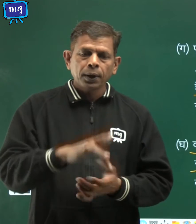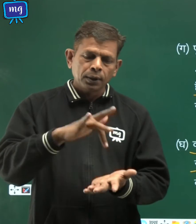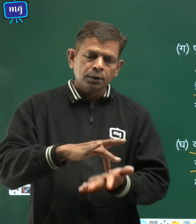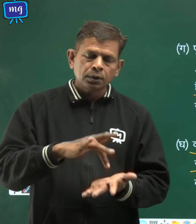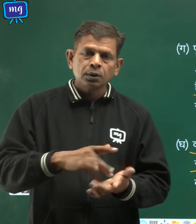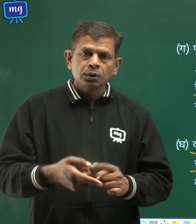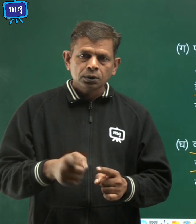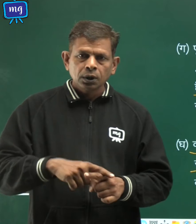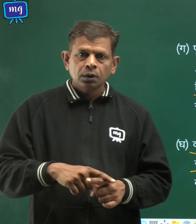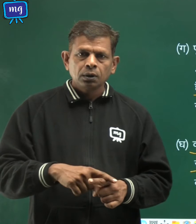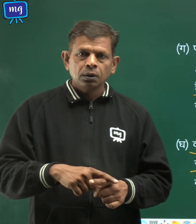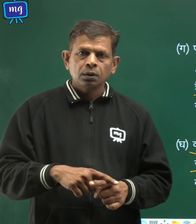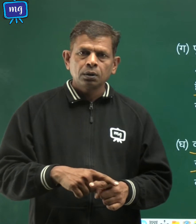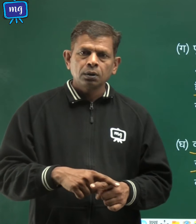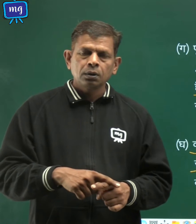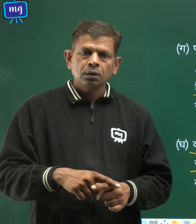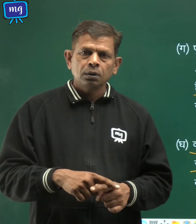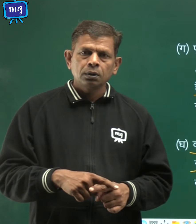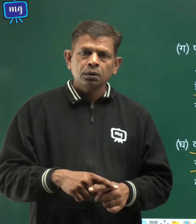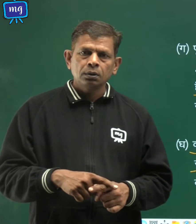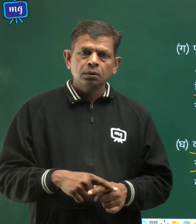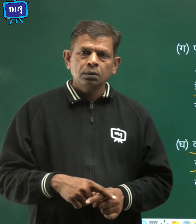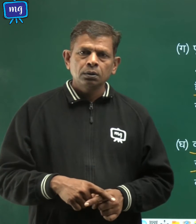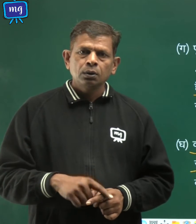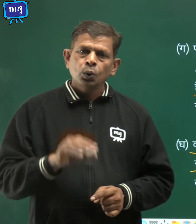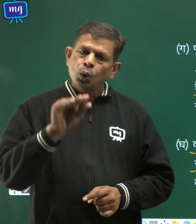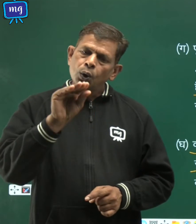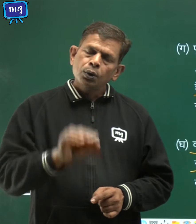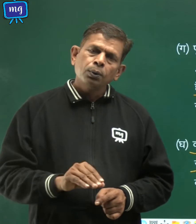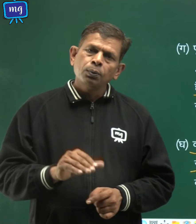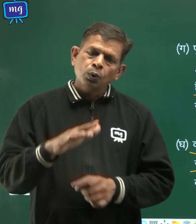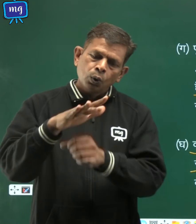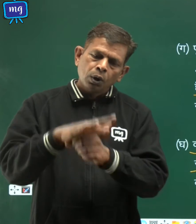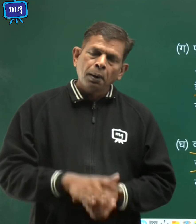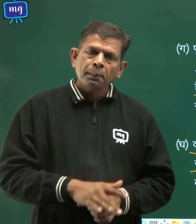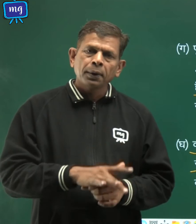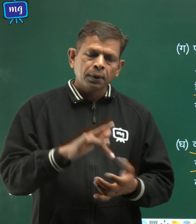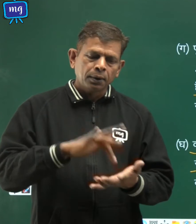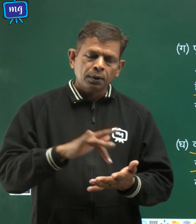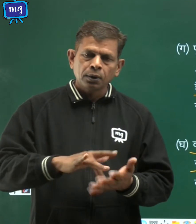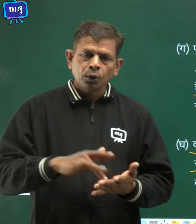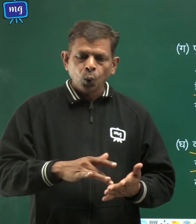निम्न दाप के शेत्र की और